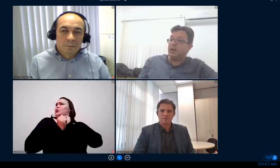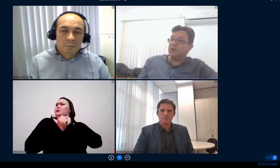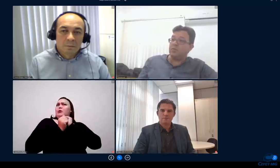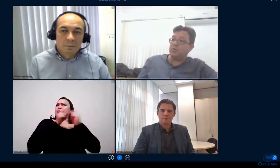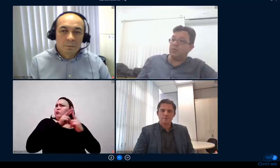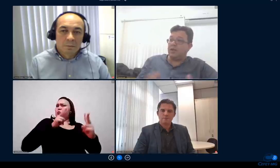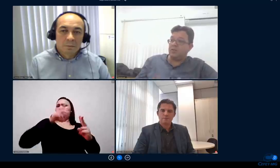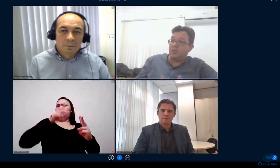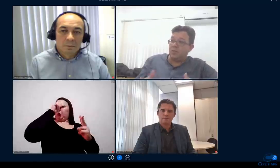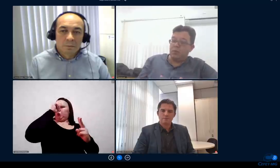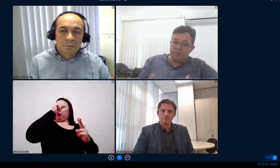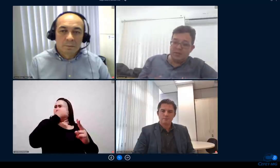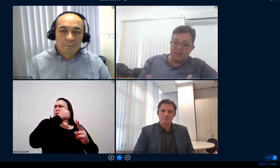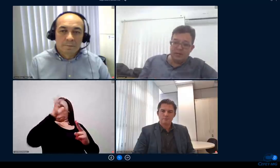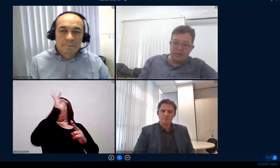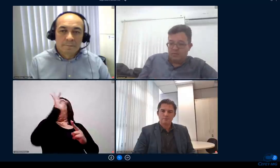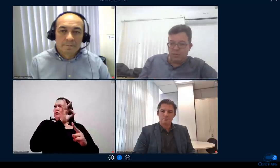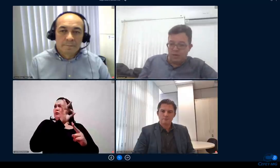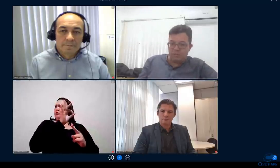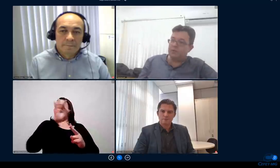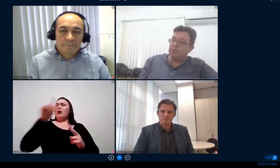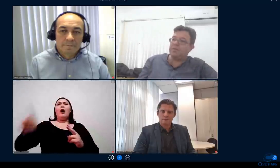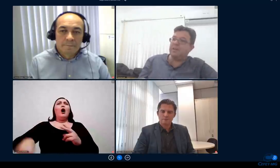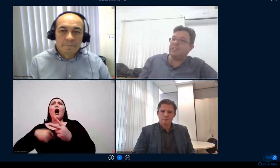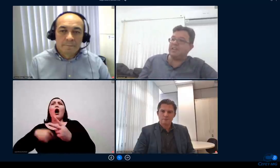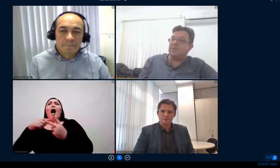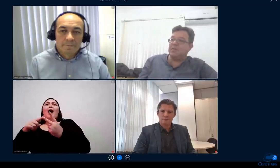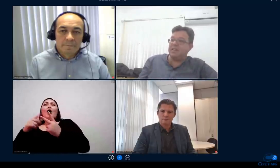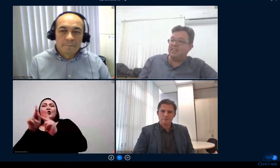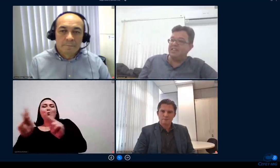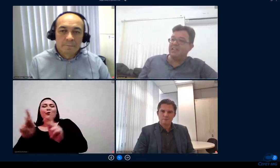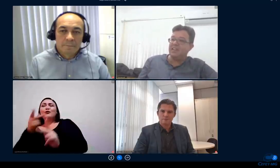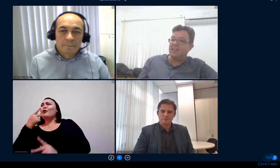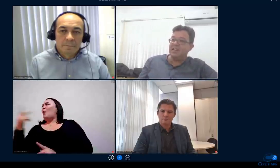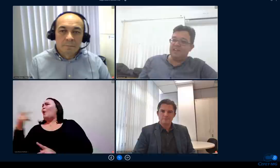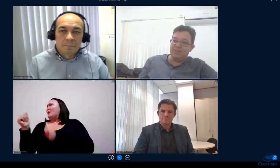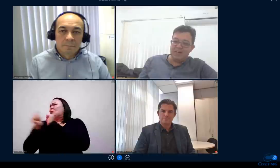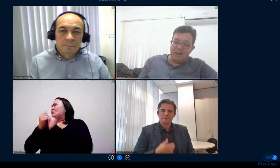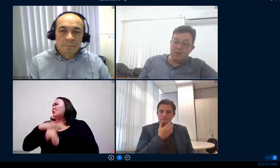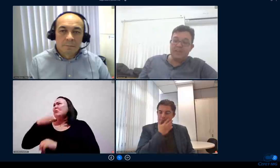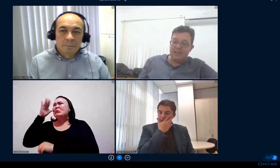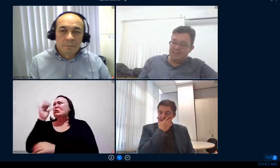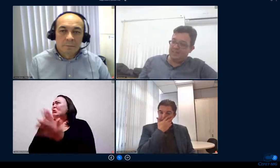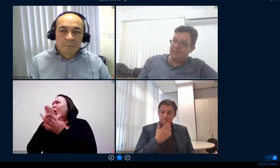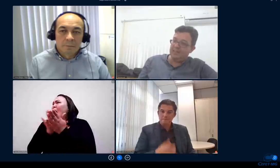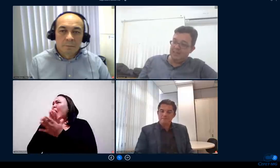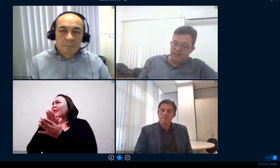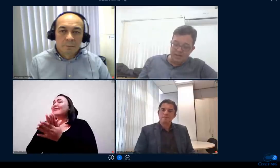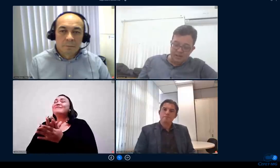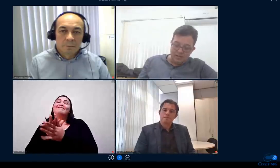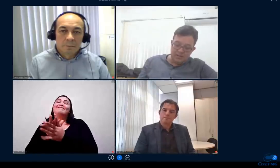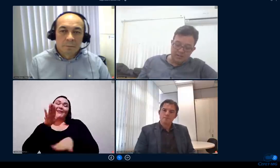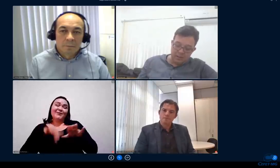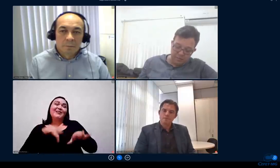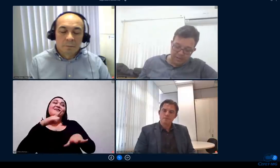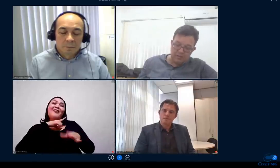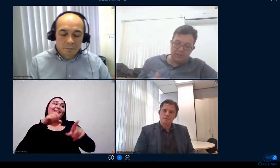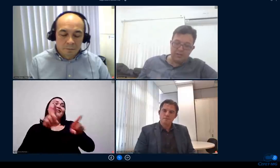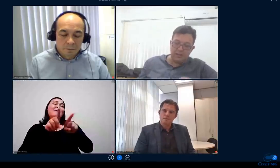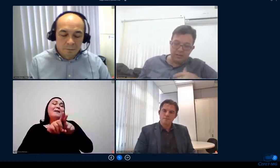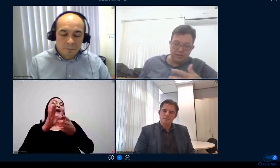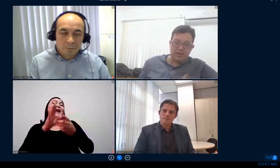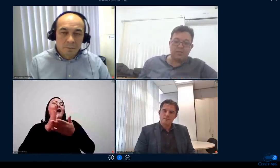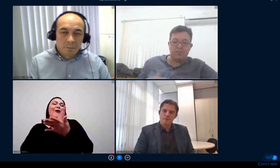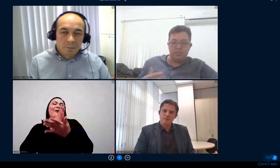aí os professores acham que é problema de acesso não é porque o estudante realmente não quer acontece né então a nossa equipe